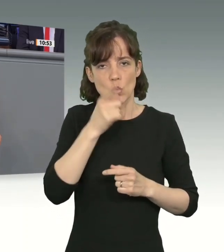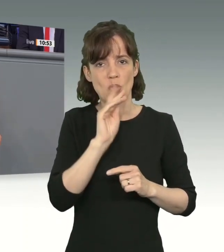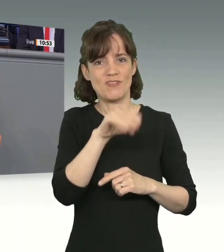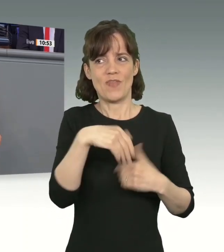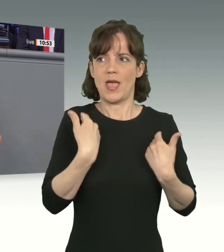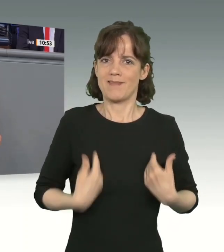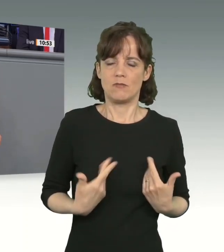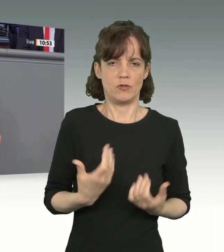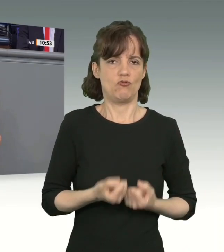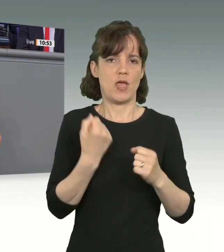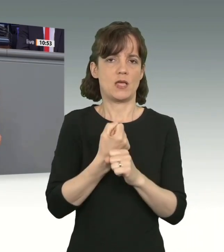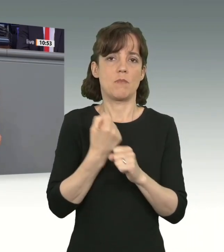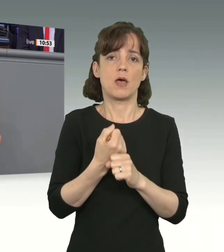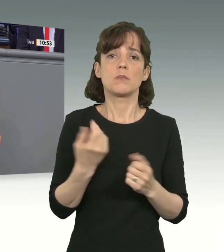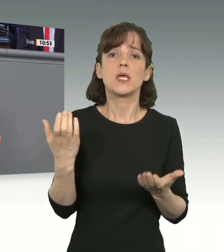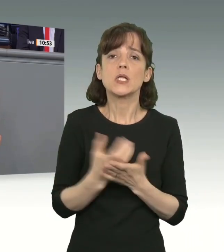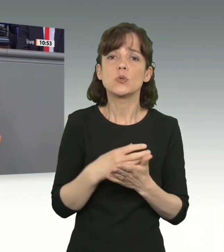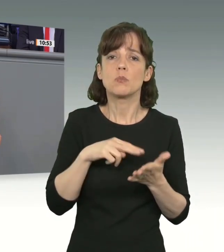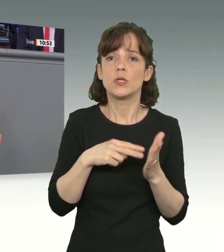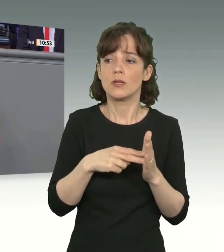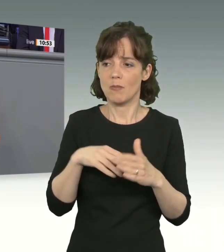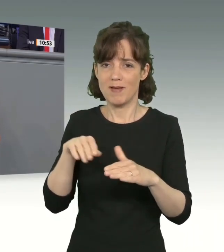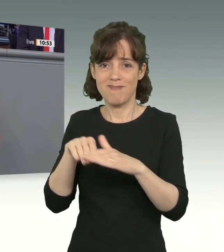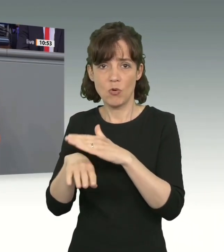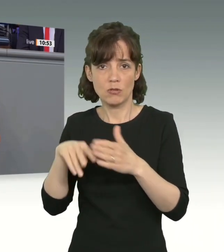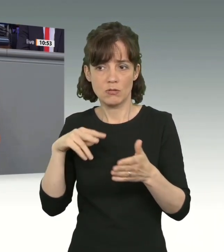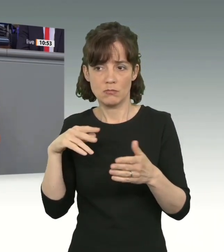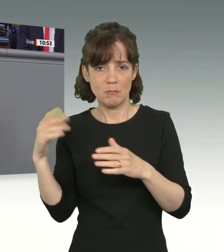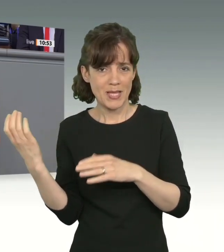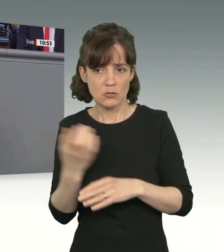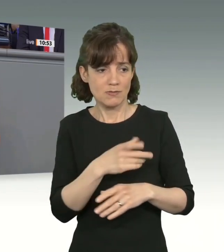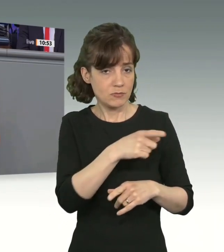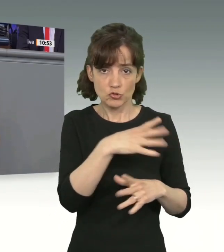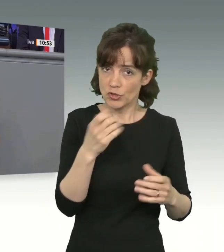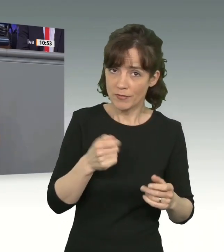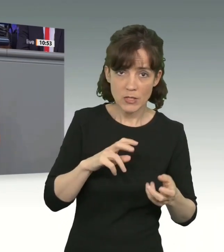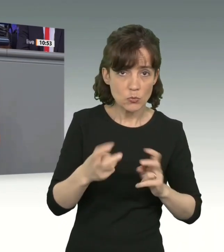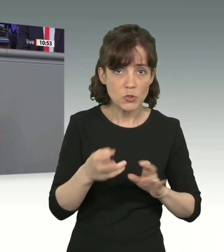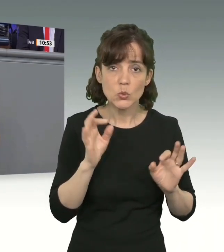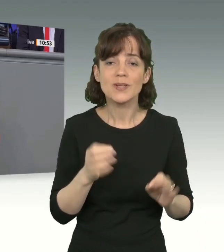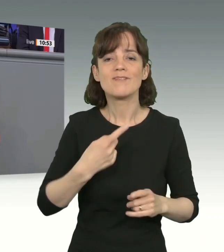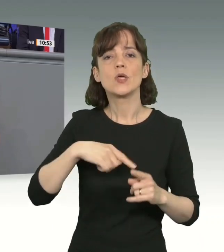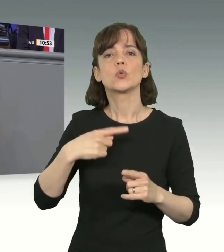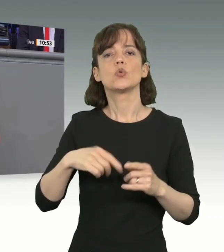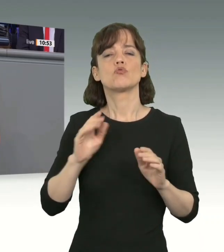Migrationspolitik, die es im Bereich der Fluchtmigration nicht gebacken bekommen hat. Wir haben mit dem Chancenaufenthalt mit der